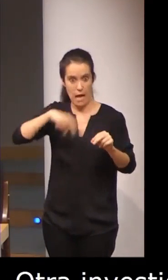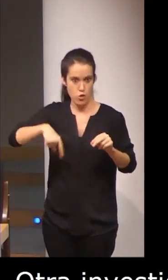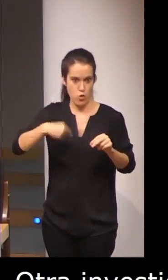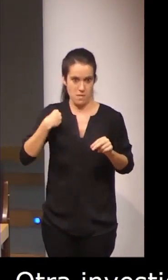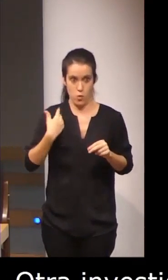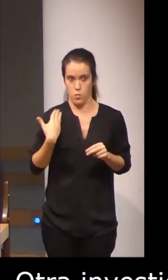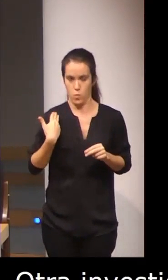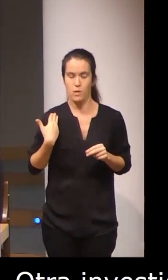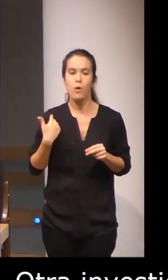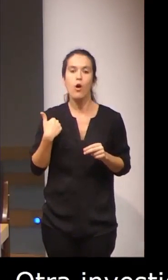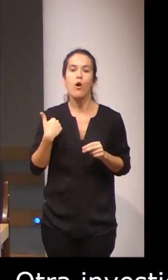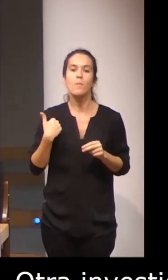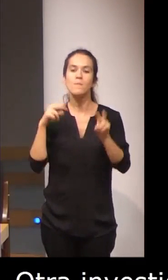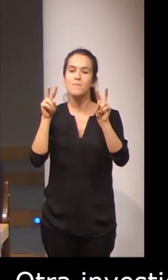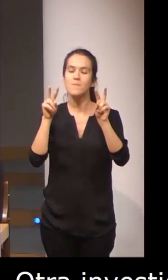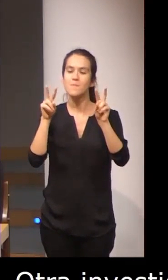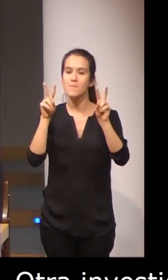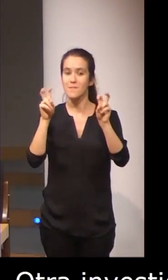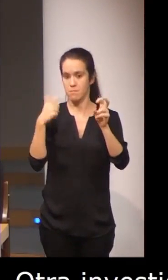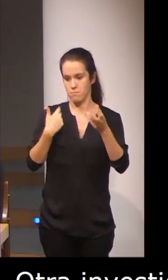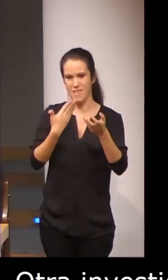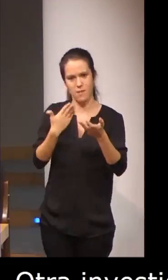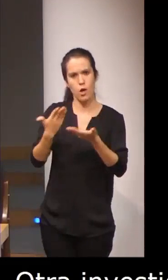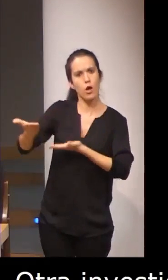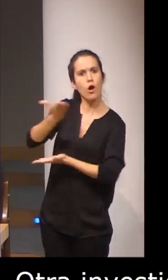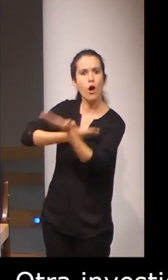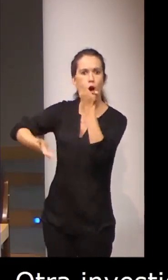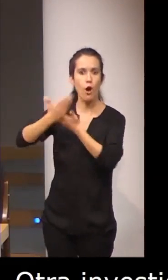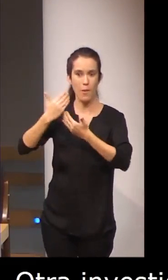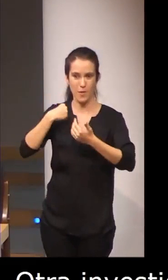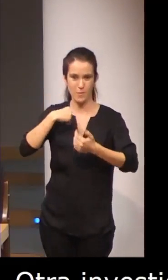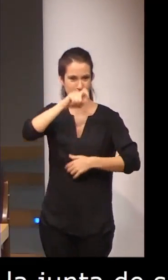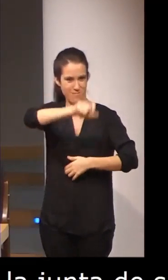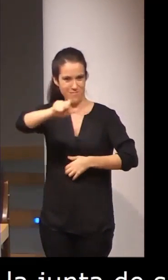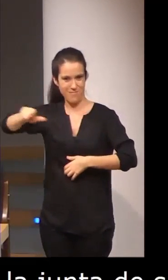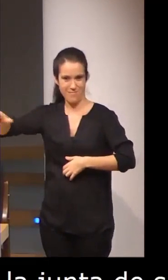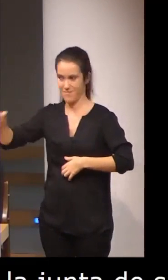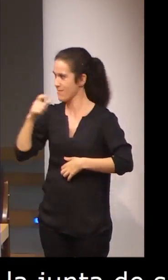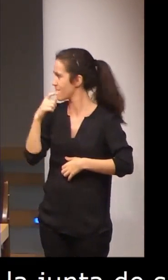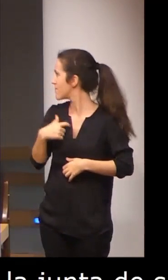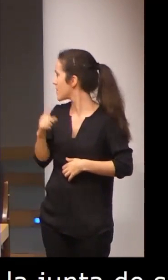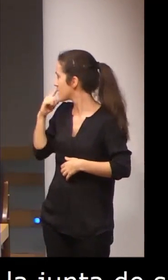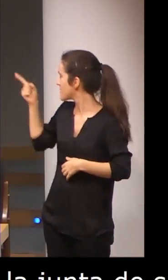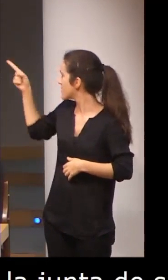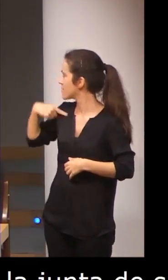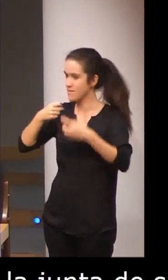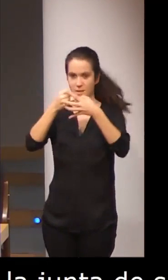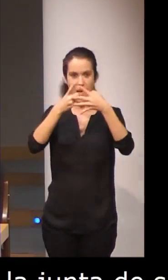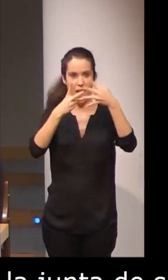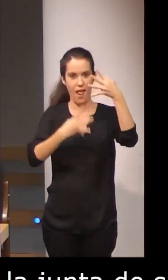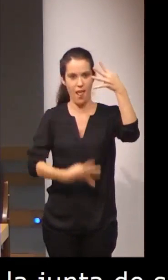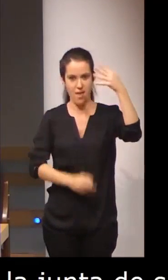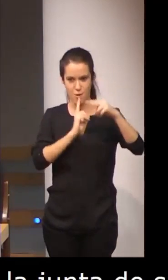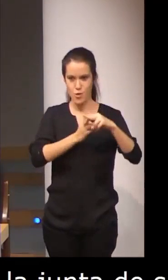es la que hemos llevado a cabo gracias a la colaboración de todas estas personas que aparecen en la diapositiva, que